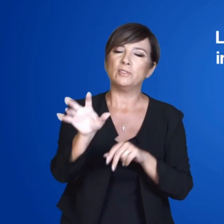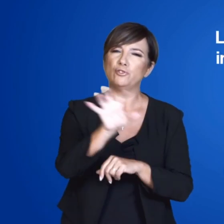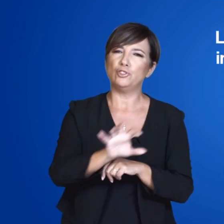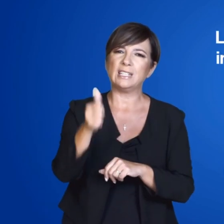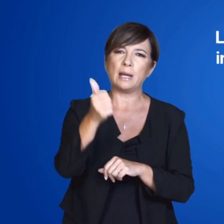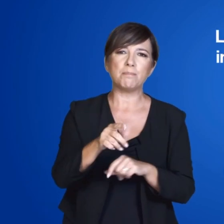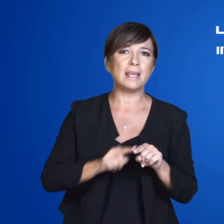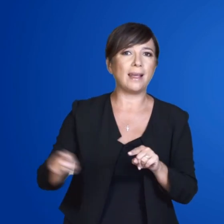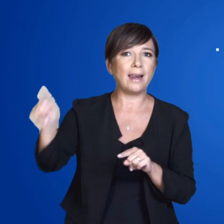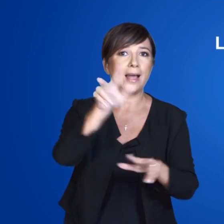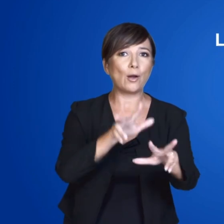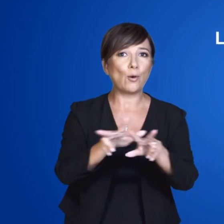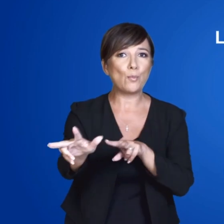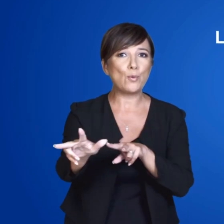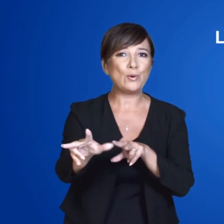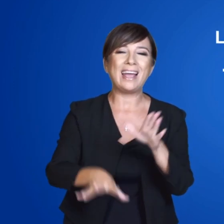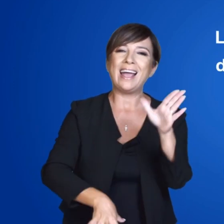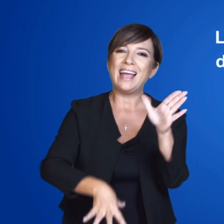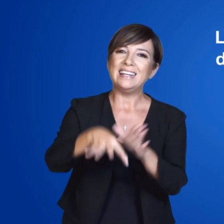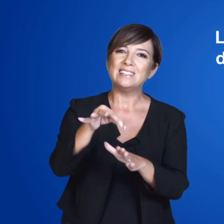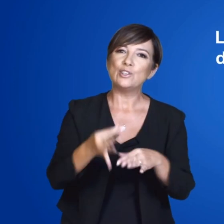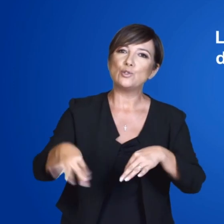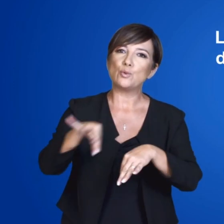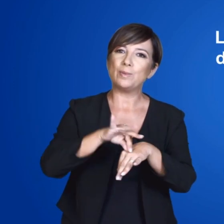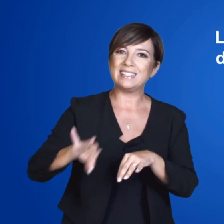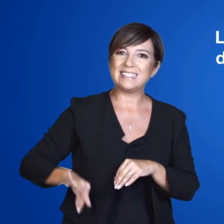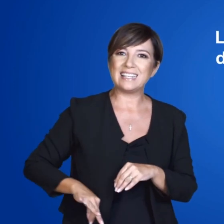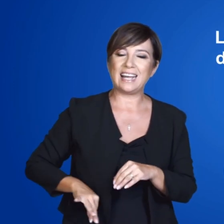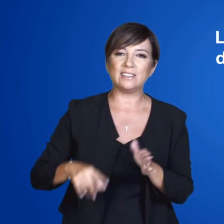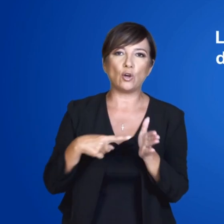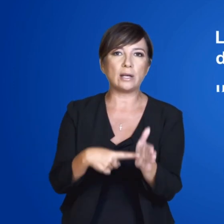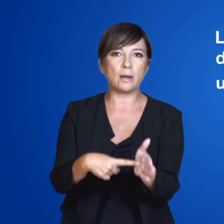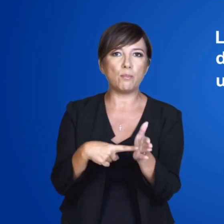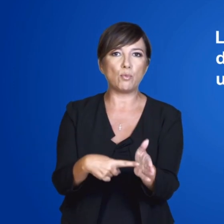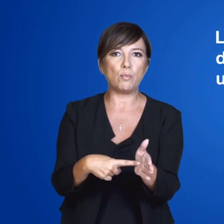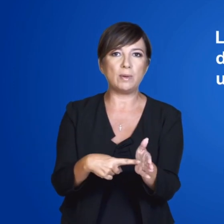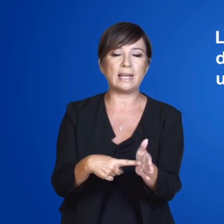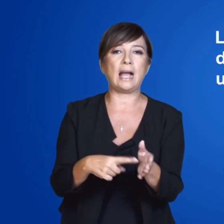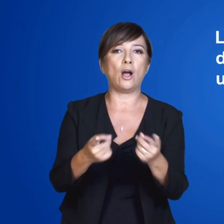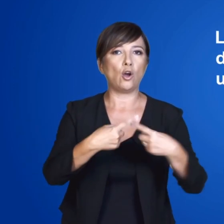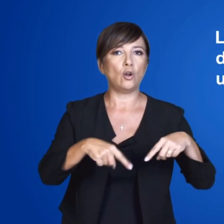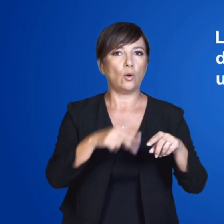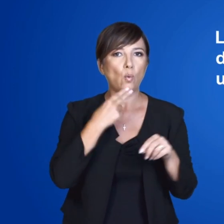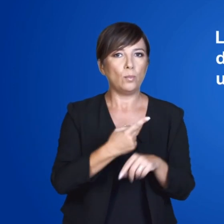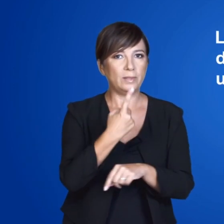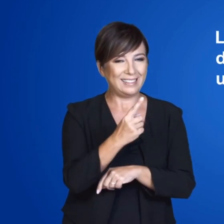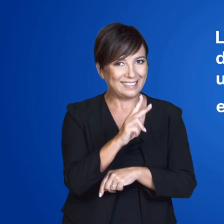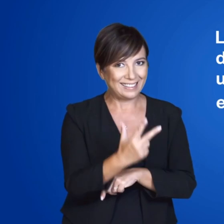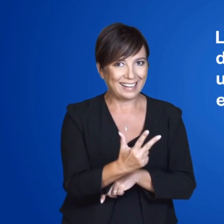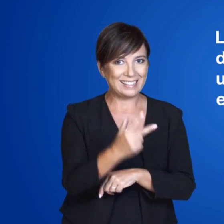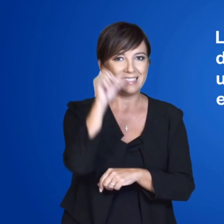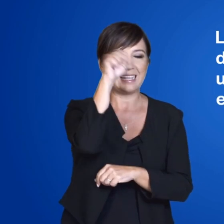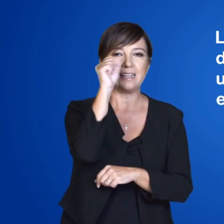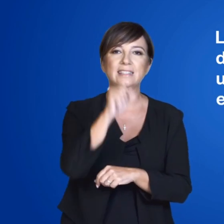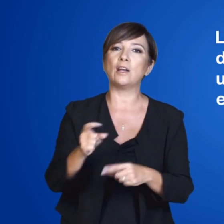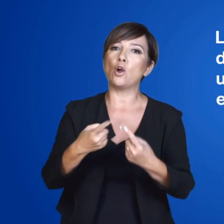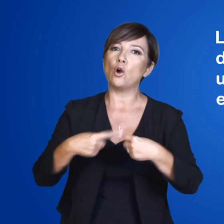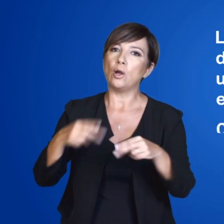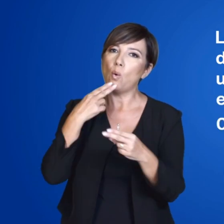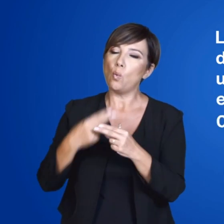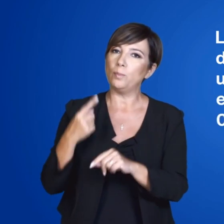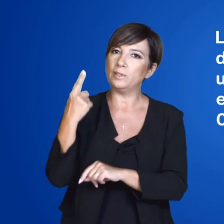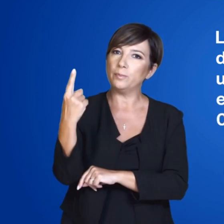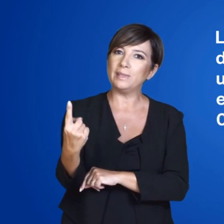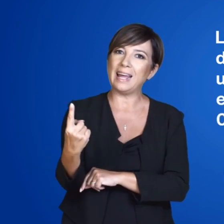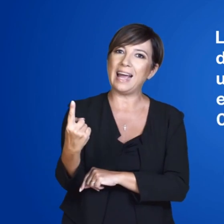in circa 1000 comuni. Le elezioni suppletive del Senato della Repubblica nel Collegio Uninominale 3 della Sardegna e nel